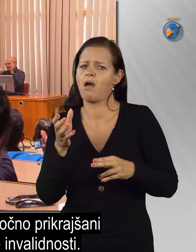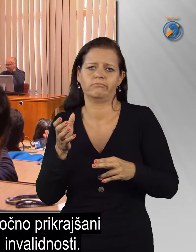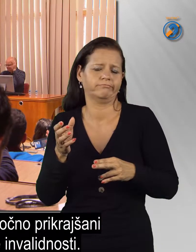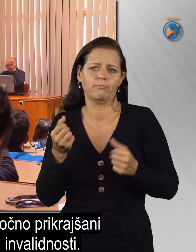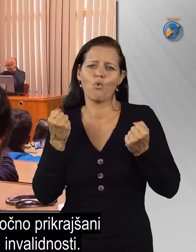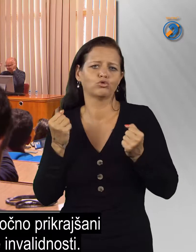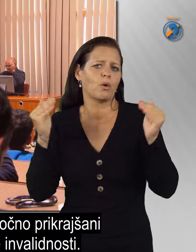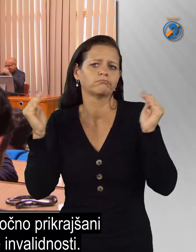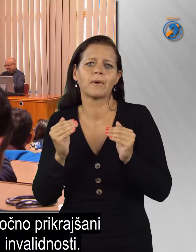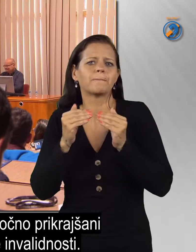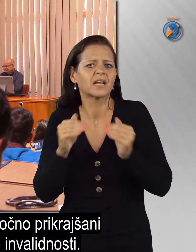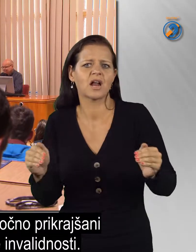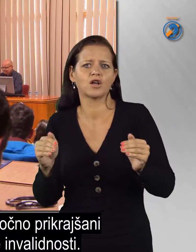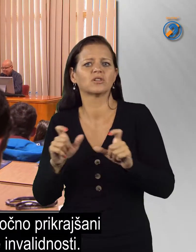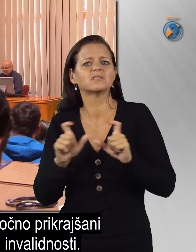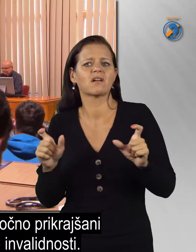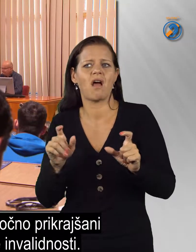nevidne invalidnosti.